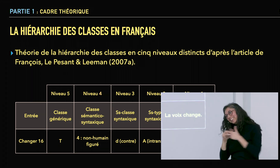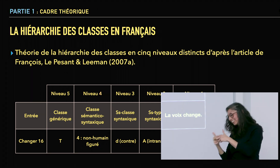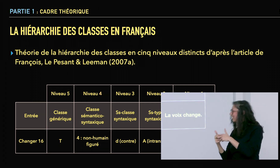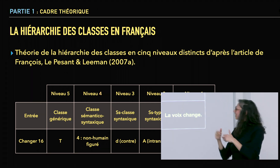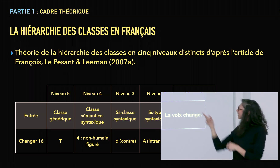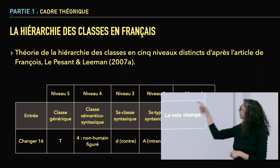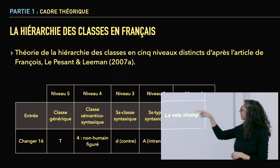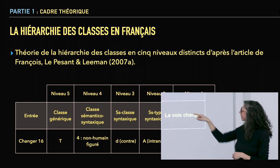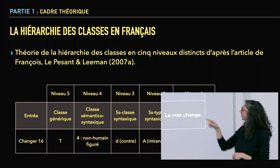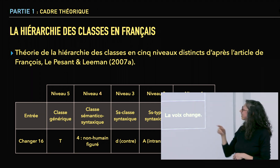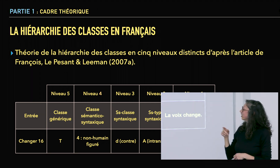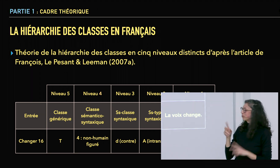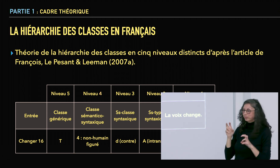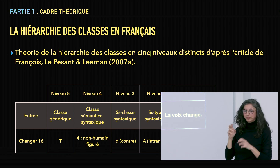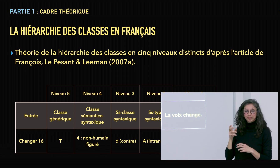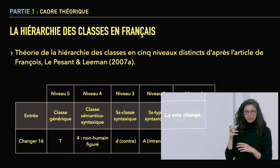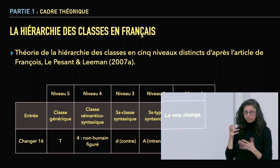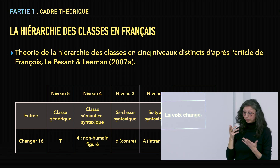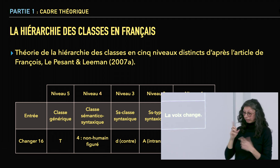sous-classe syntaxique